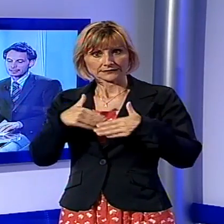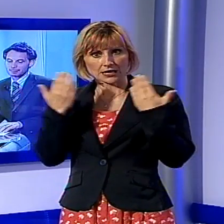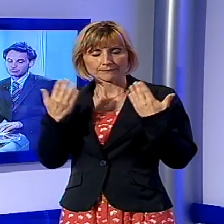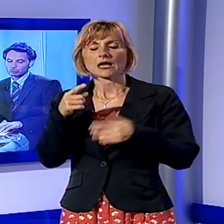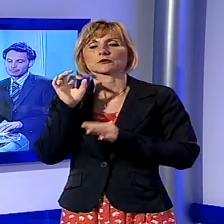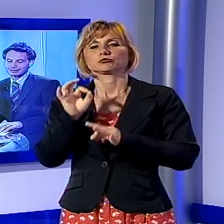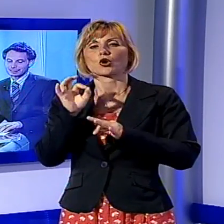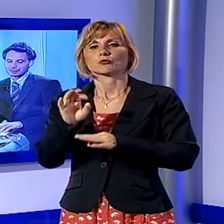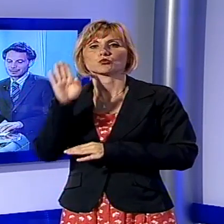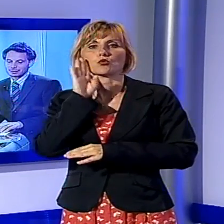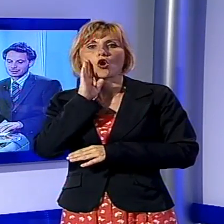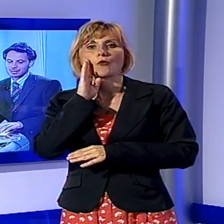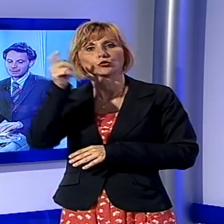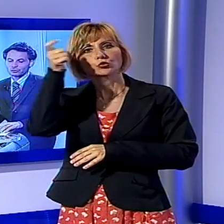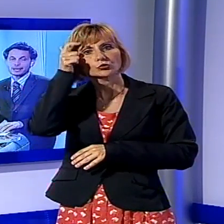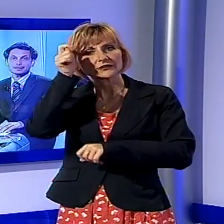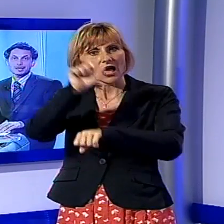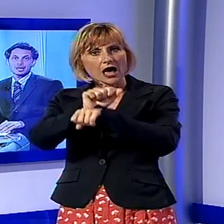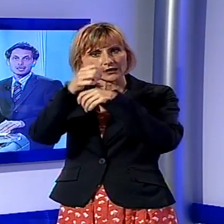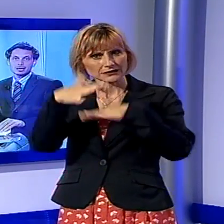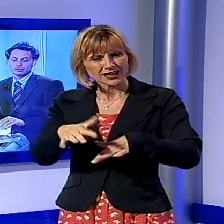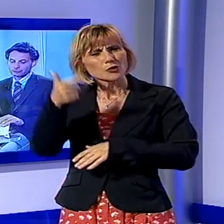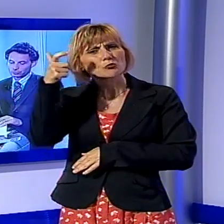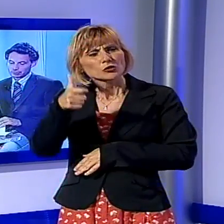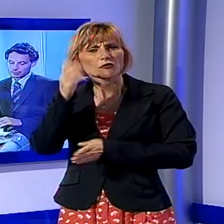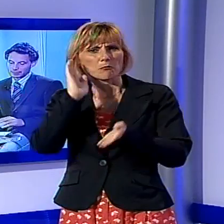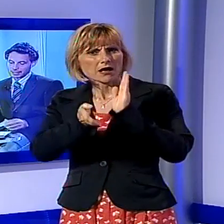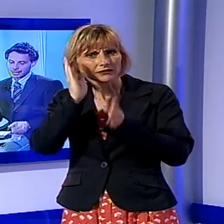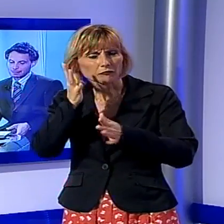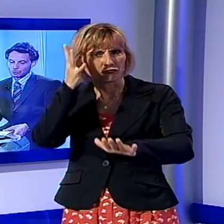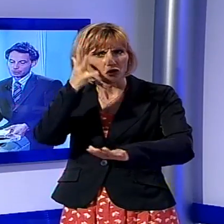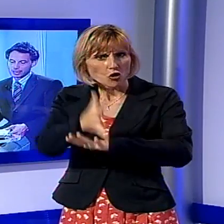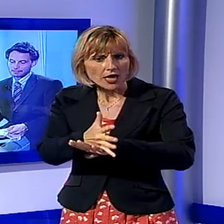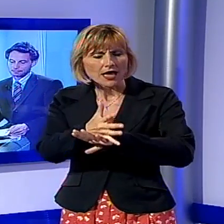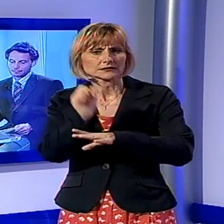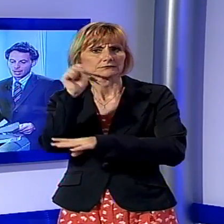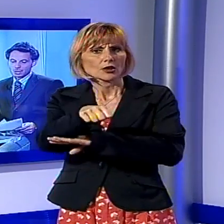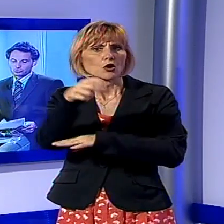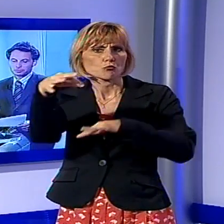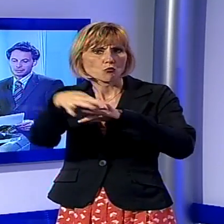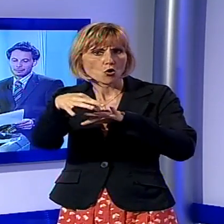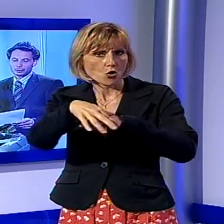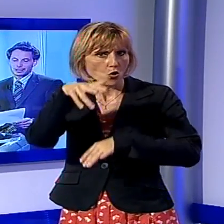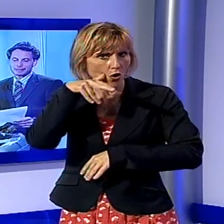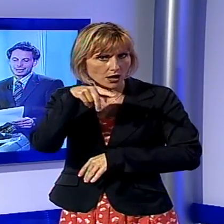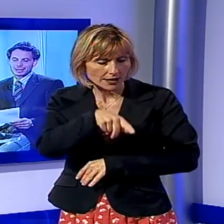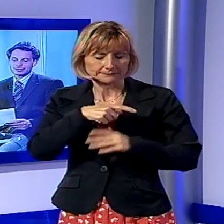ripetuti maltrattamenti e violenze nei confronti della moglie. Ci spostiamo nella piana di